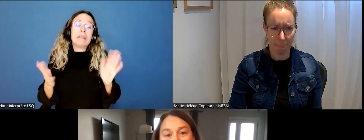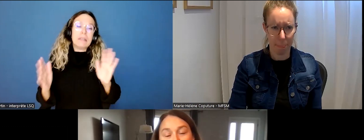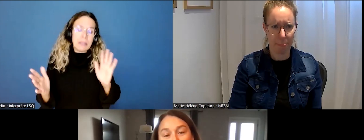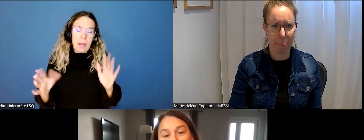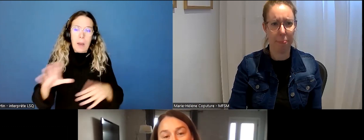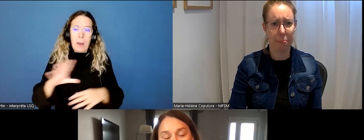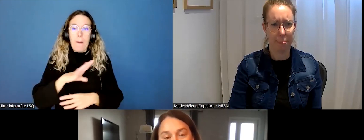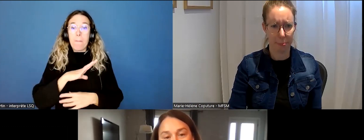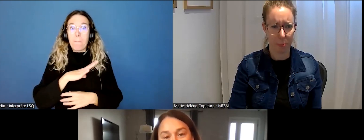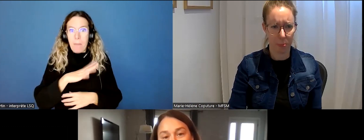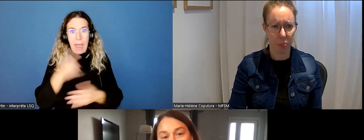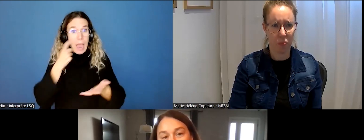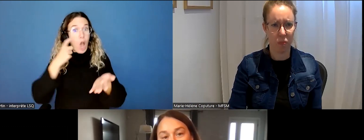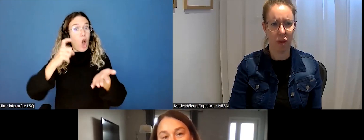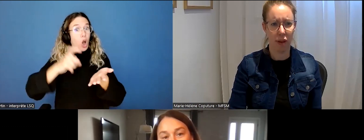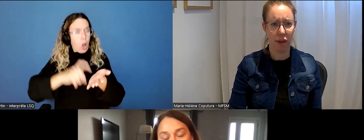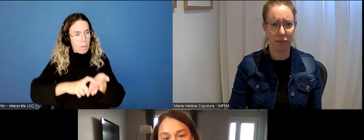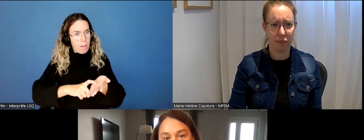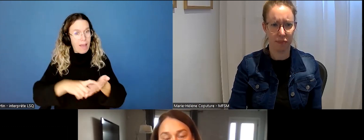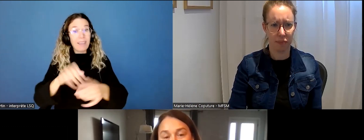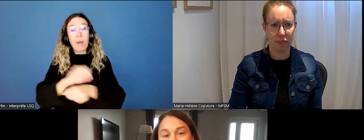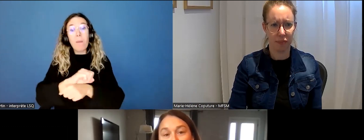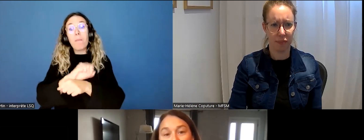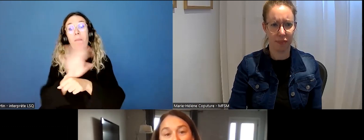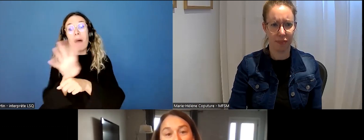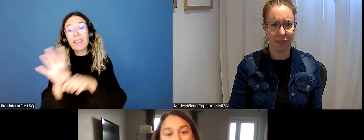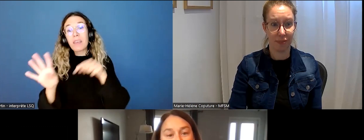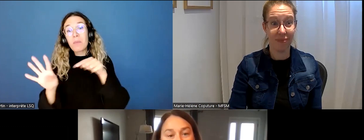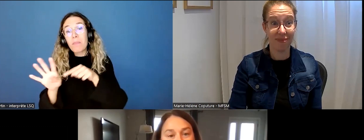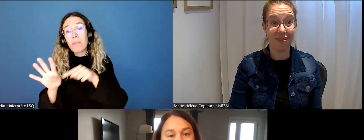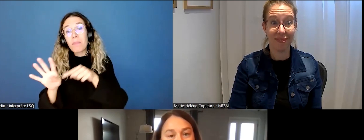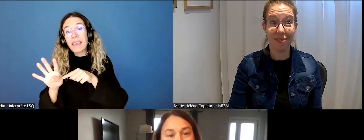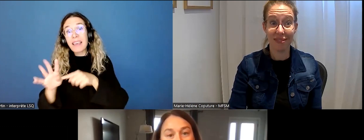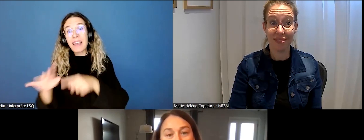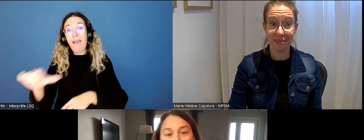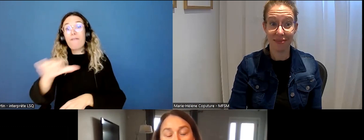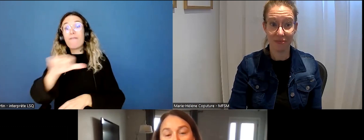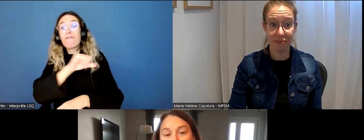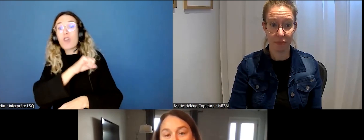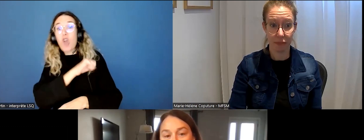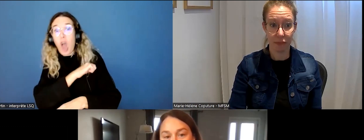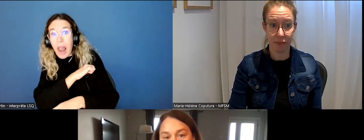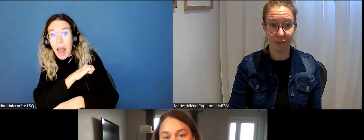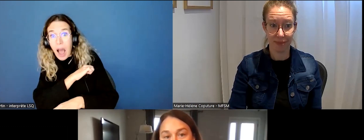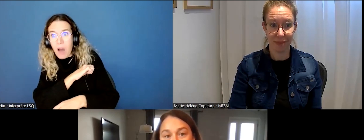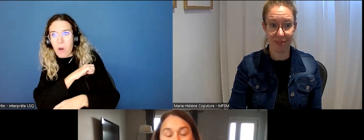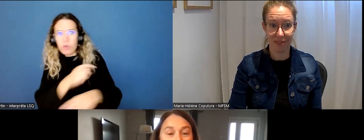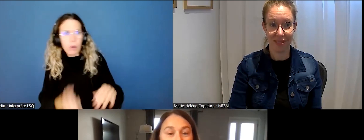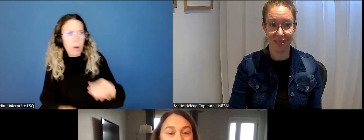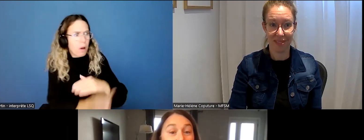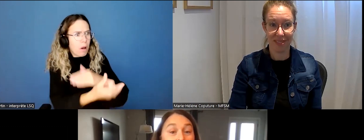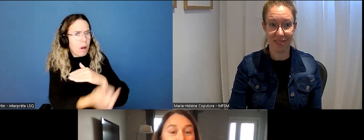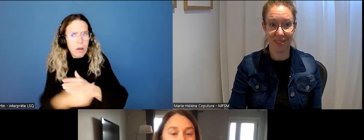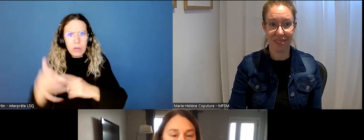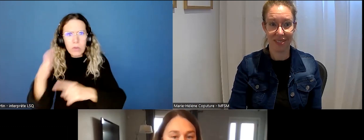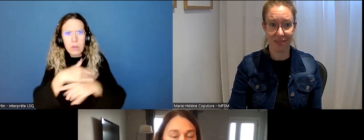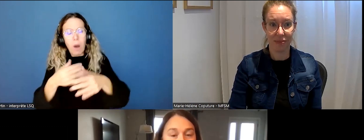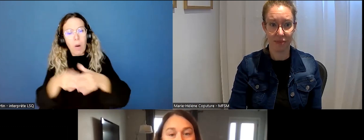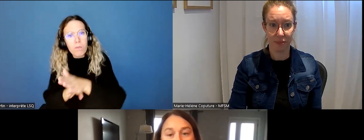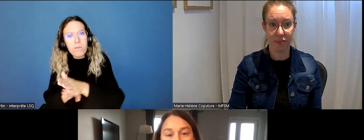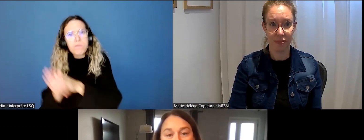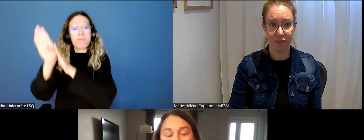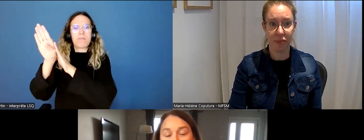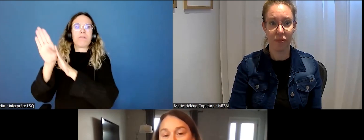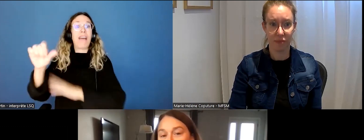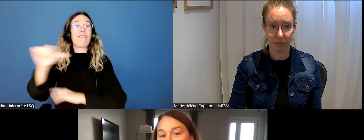Mais ce qu'on a vu, c'est qu'avec la pandémie, la violence, pour beaucoup de situations, elle s'est amplifiée.